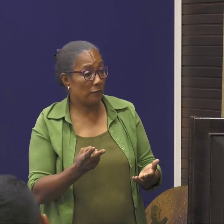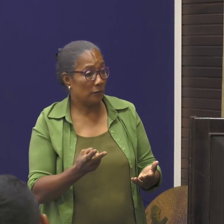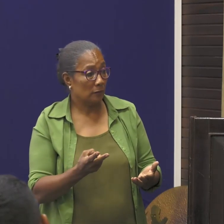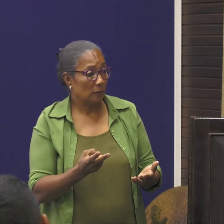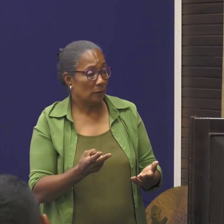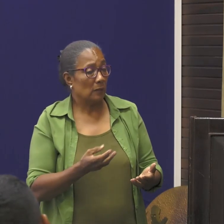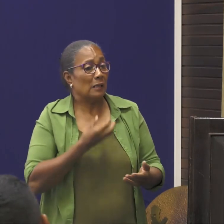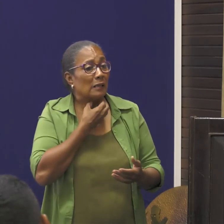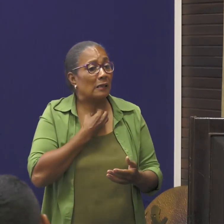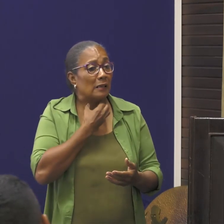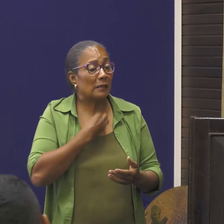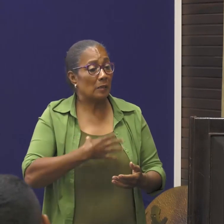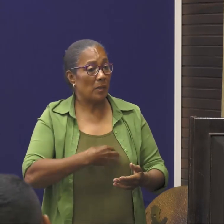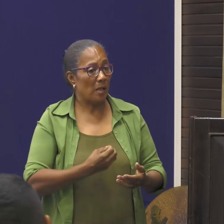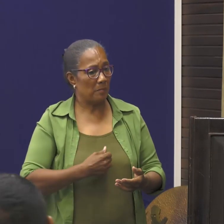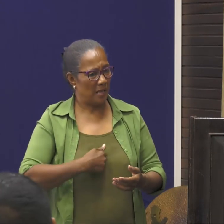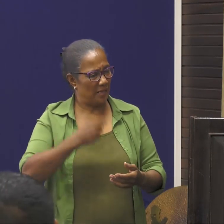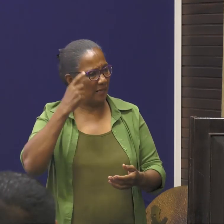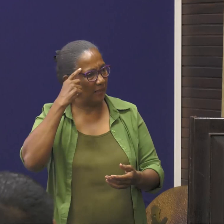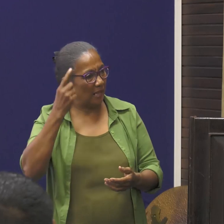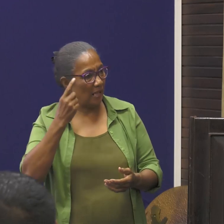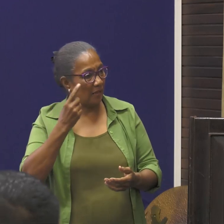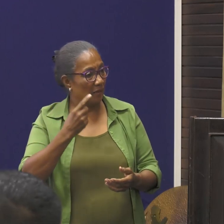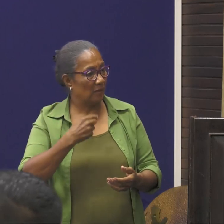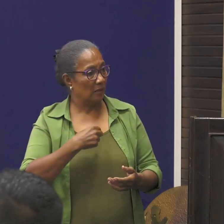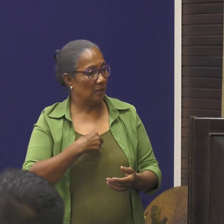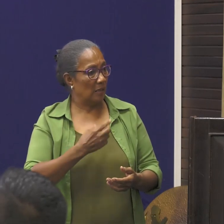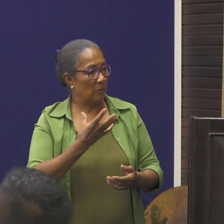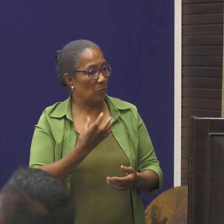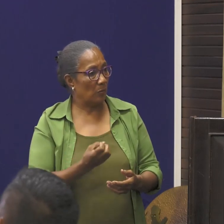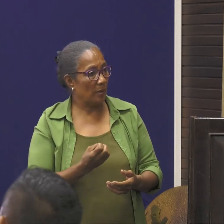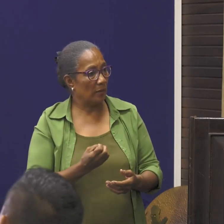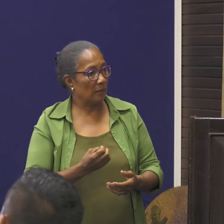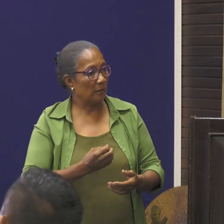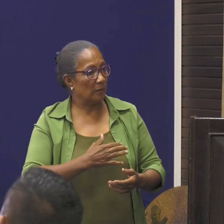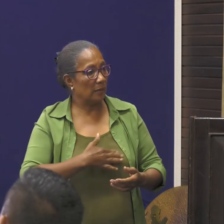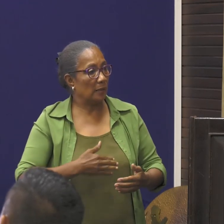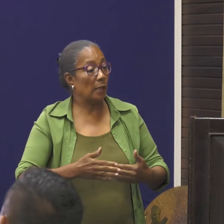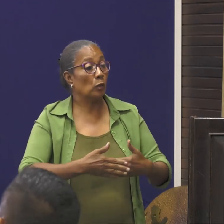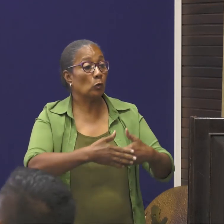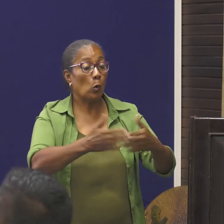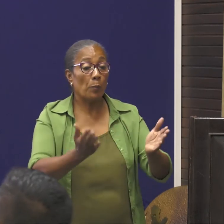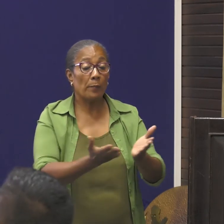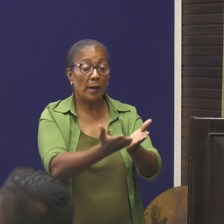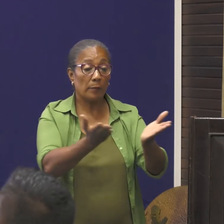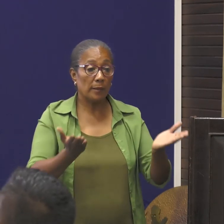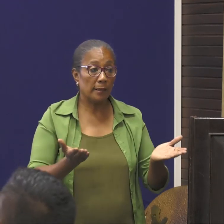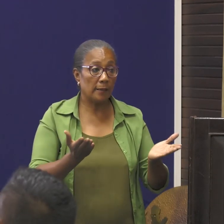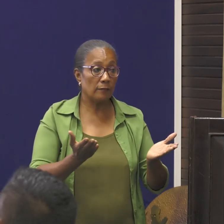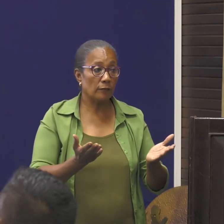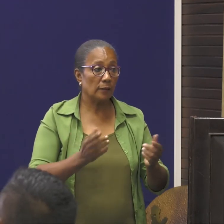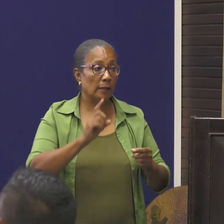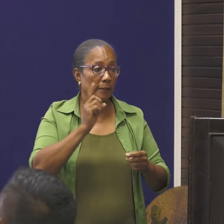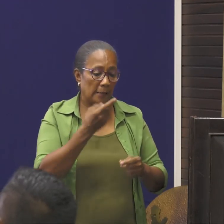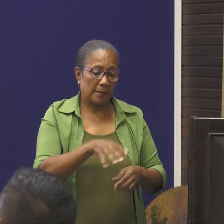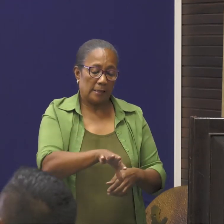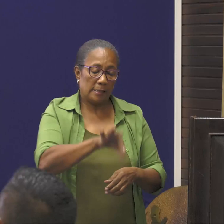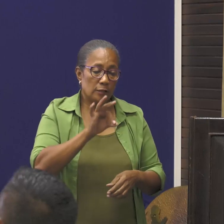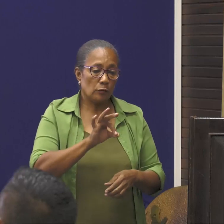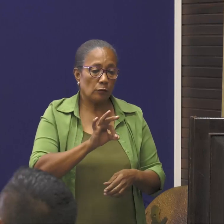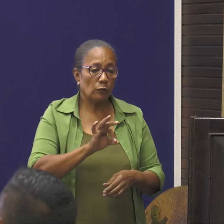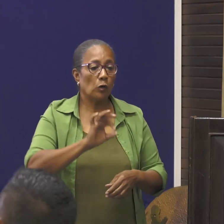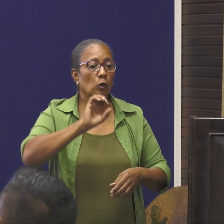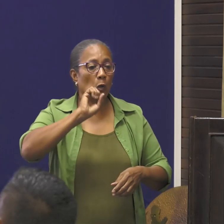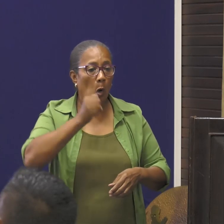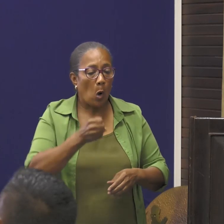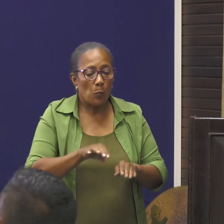bent een griepje, en u denkt van, ik wil me niet, in het openbaar gaan begeven. Dan kiest u ervoor, om